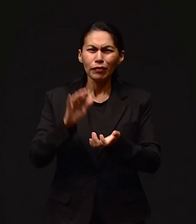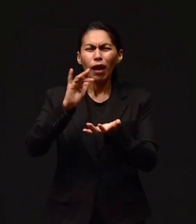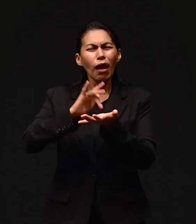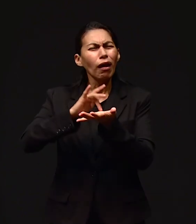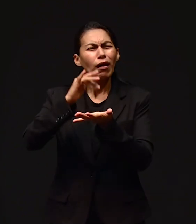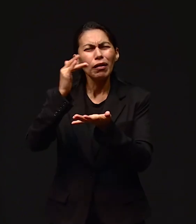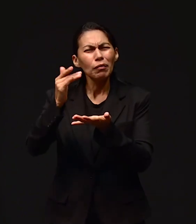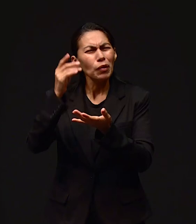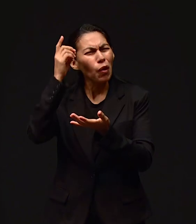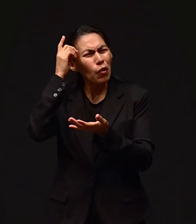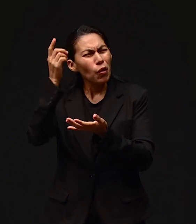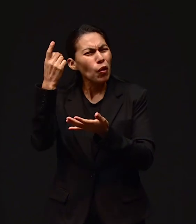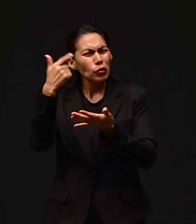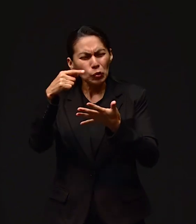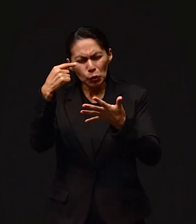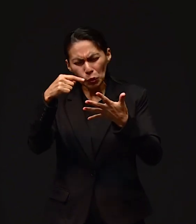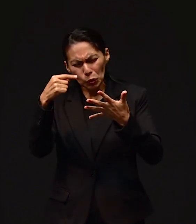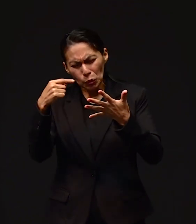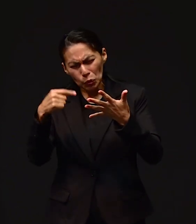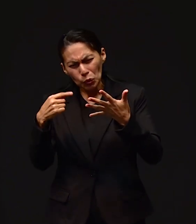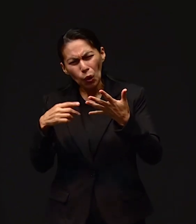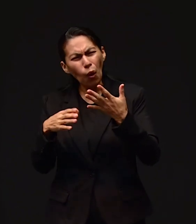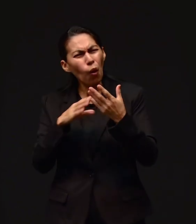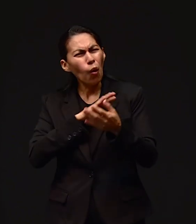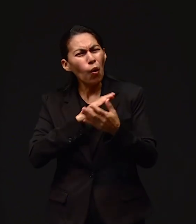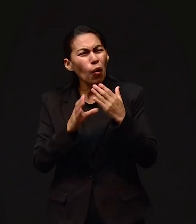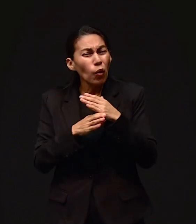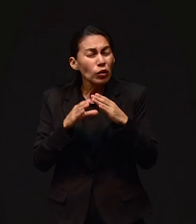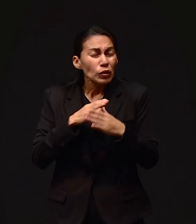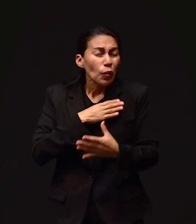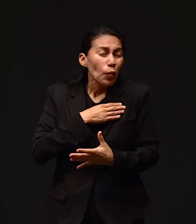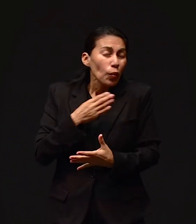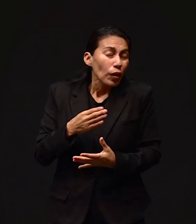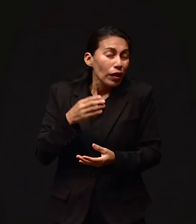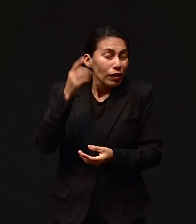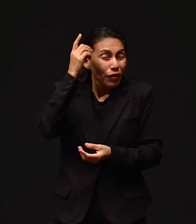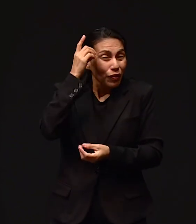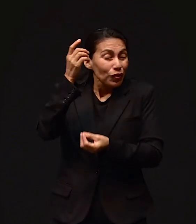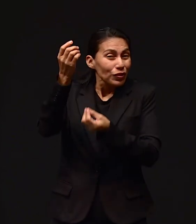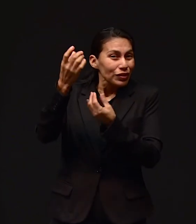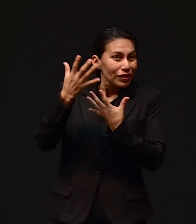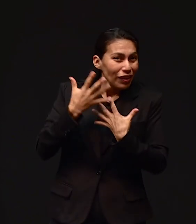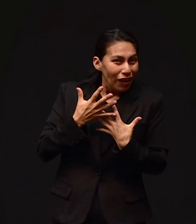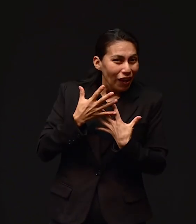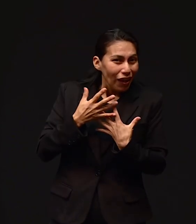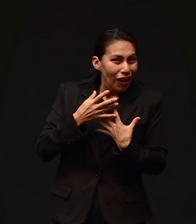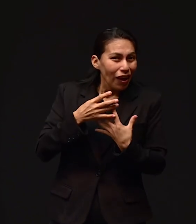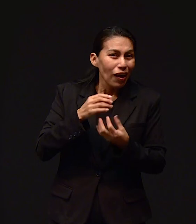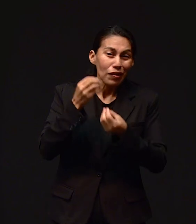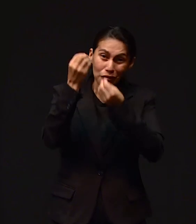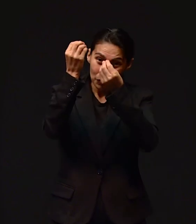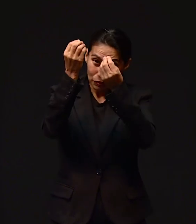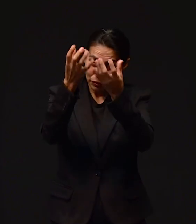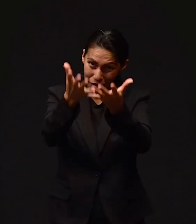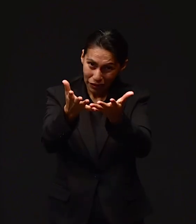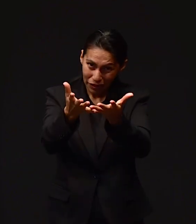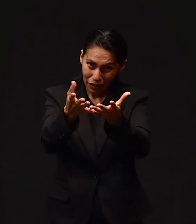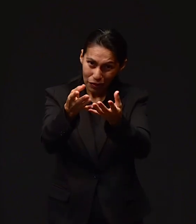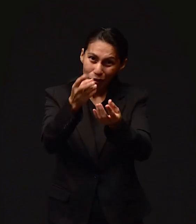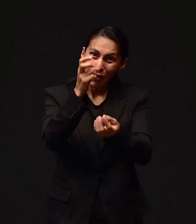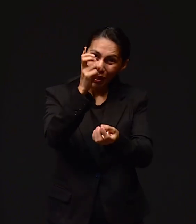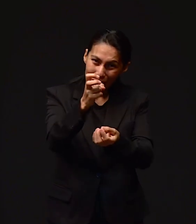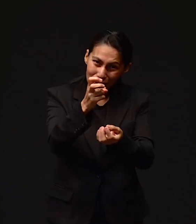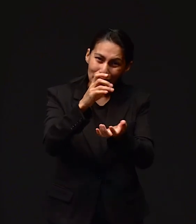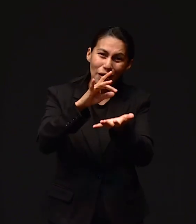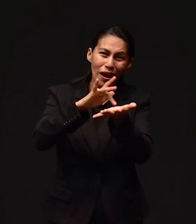agradecimientos por todas las cosas buenas que Dios les ha dado y que hay que decirlo públicamente. Y